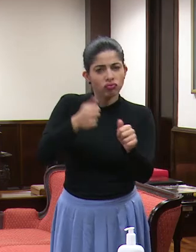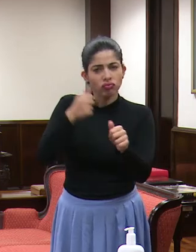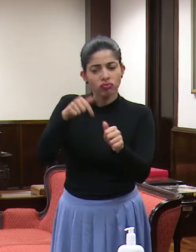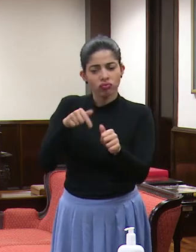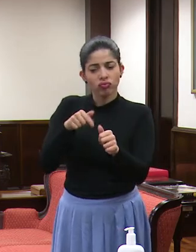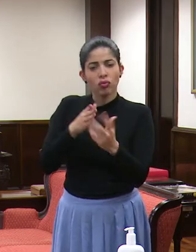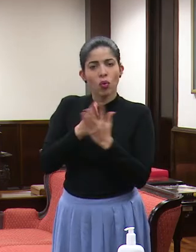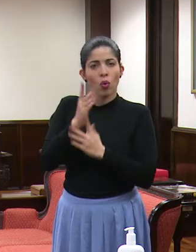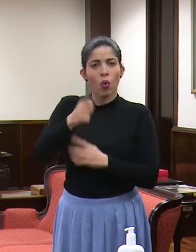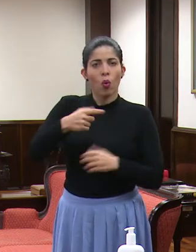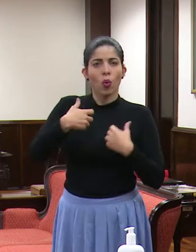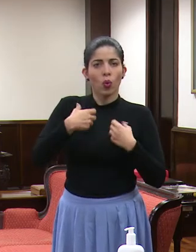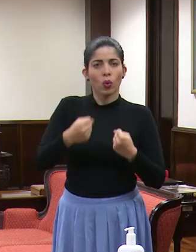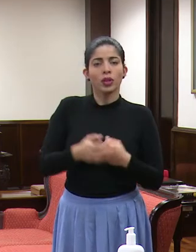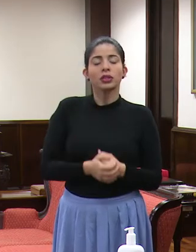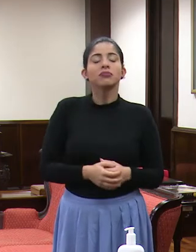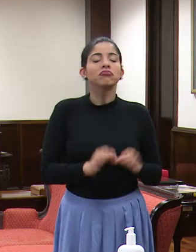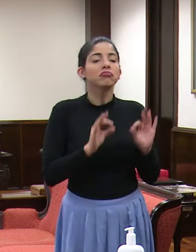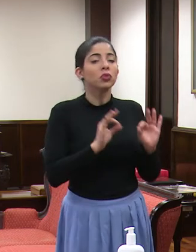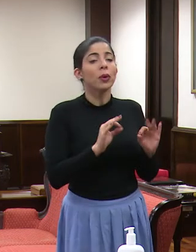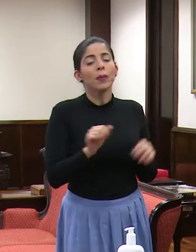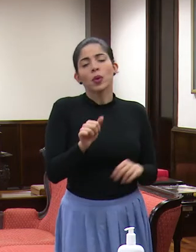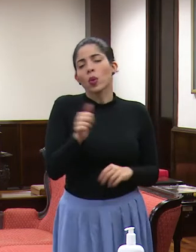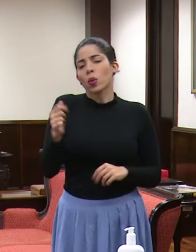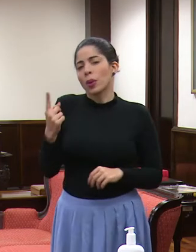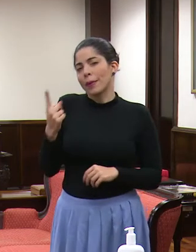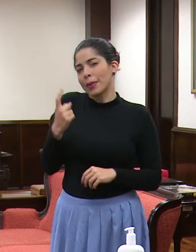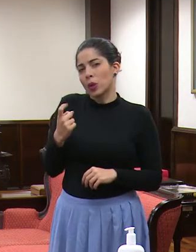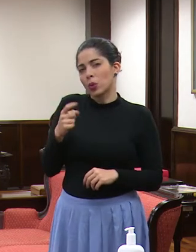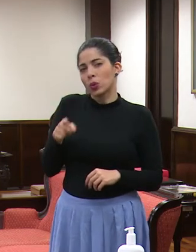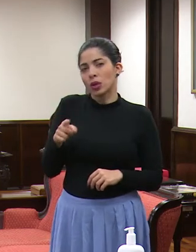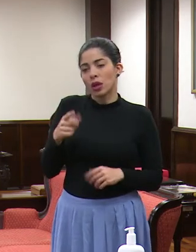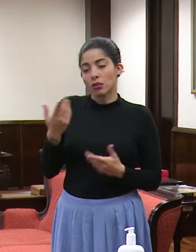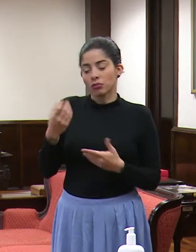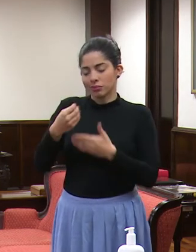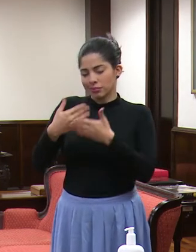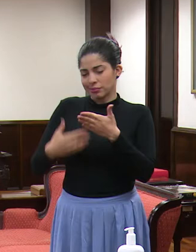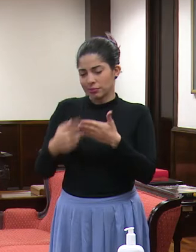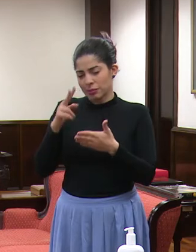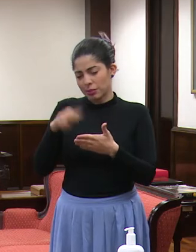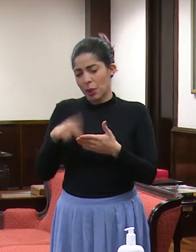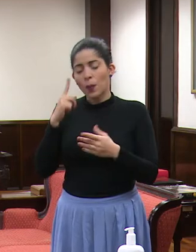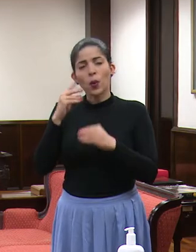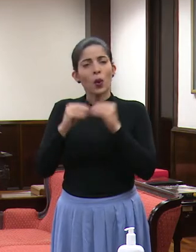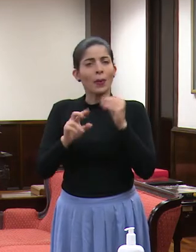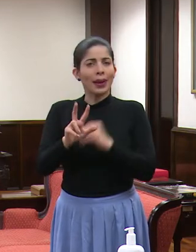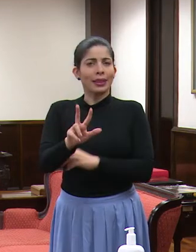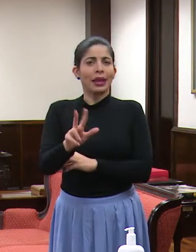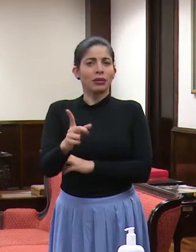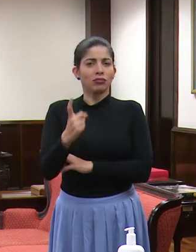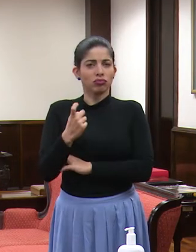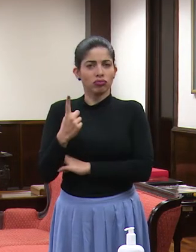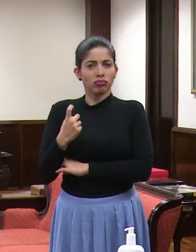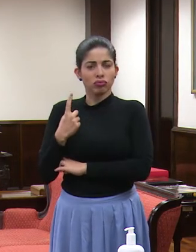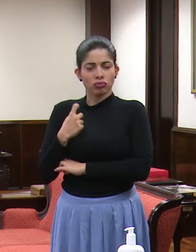órdenes sanitarias. Hay otra pregunta, hay al menos tres preguntas más,